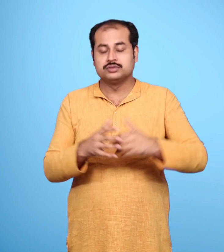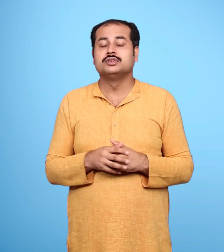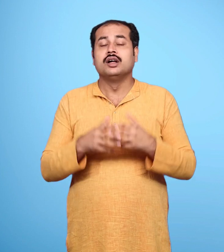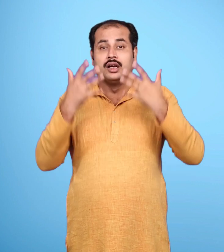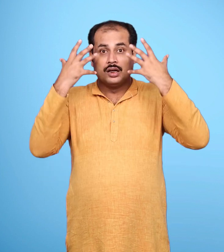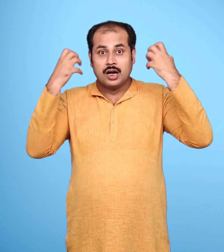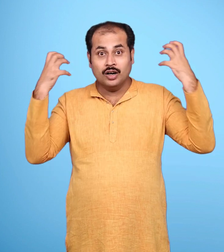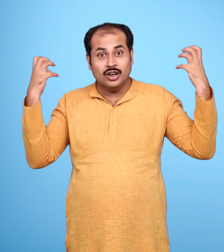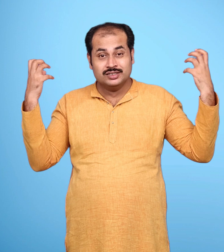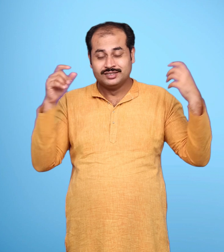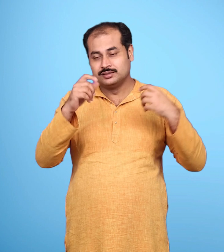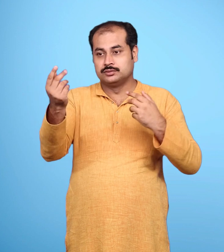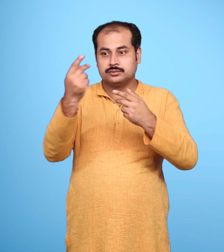रामन कुछ चिंतित हो गया